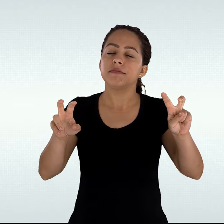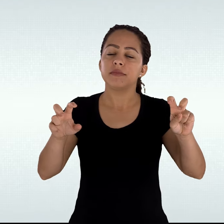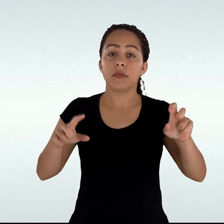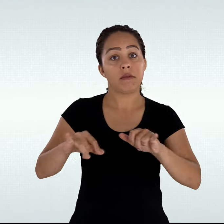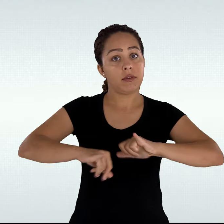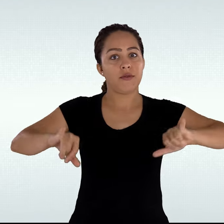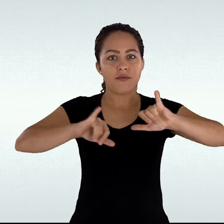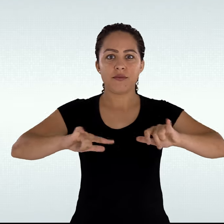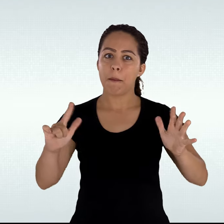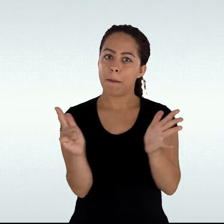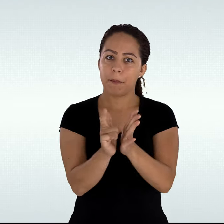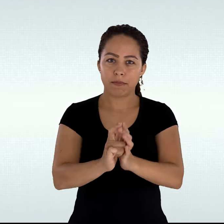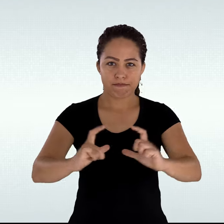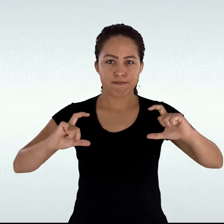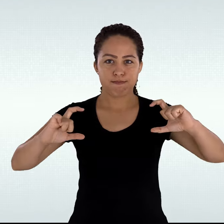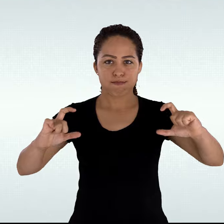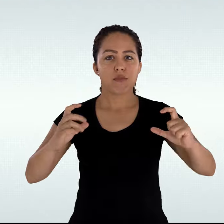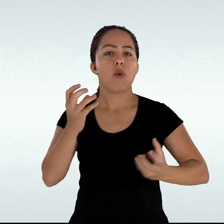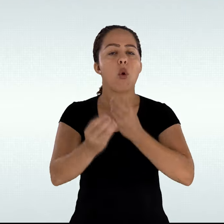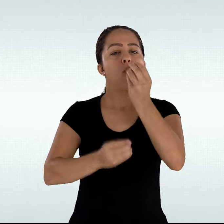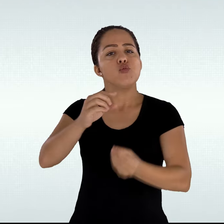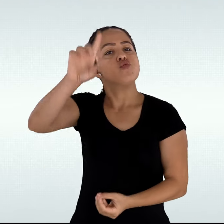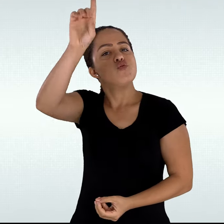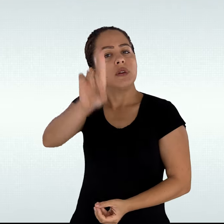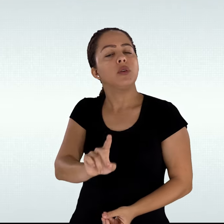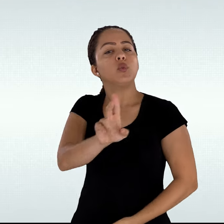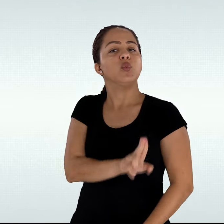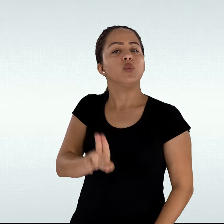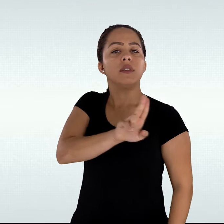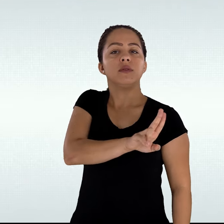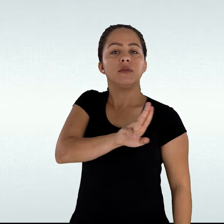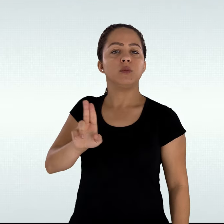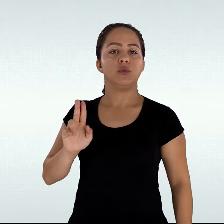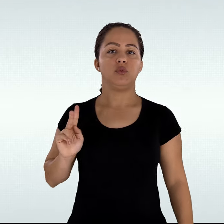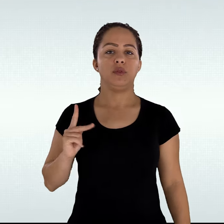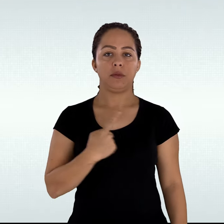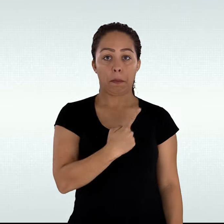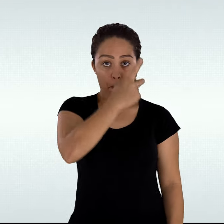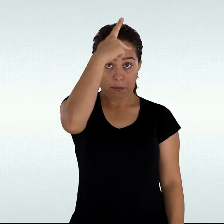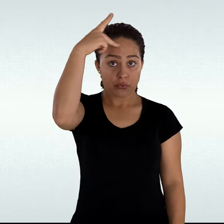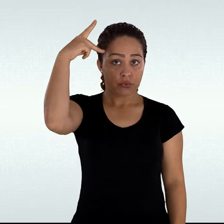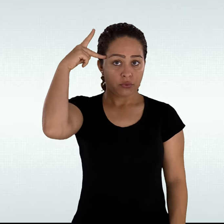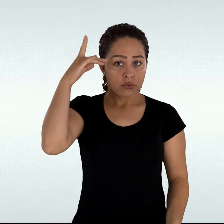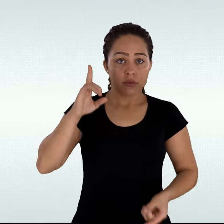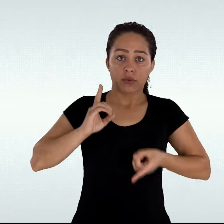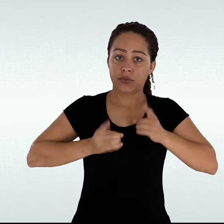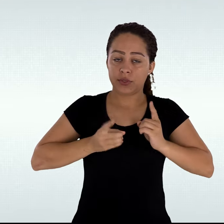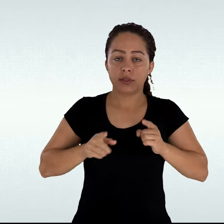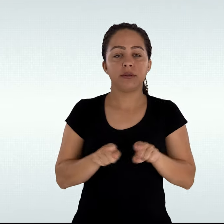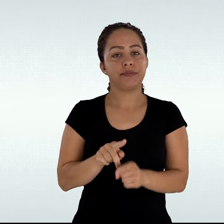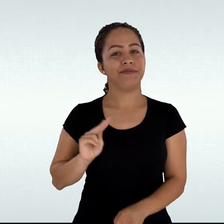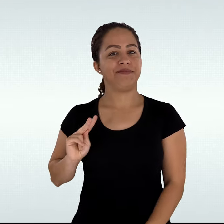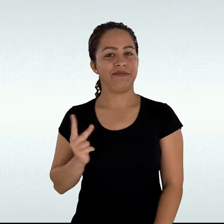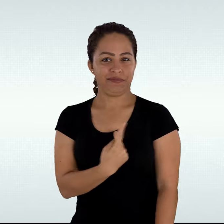E da cartilha sobre a garantia da utilização do nome social para pessoas travestis e